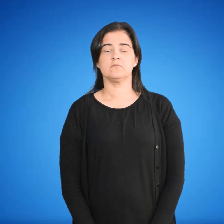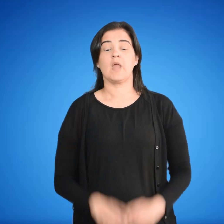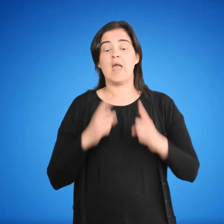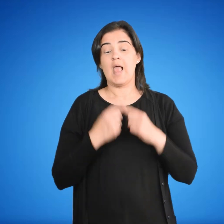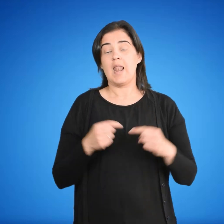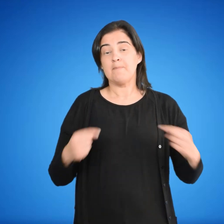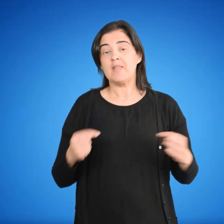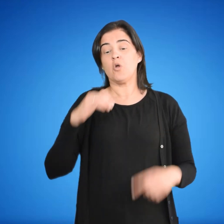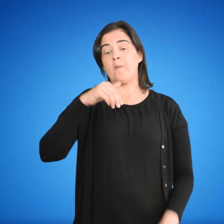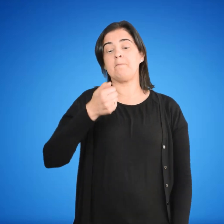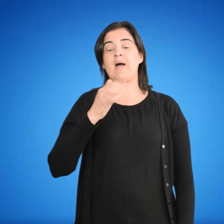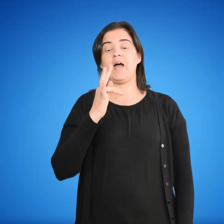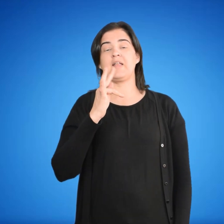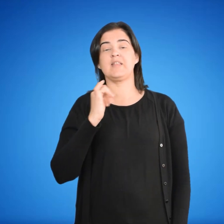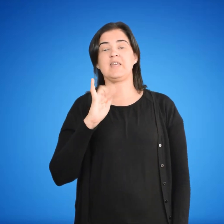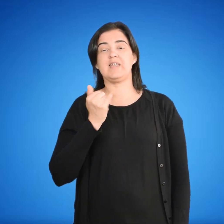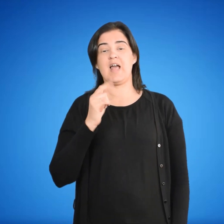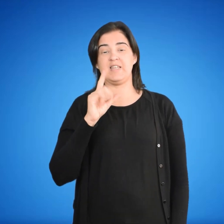Elementos del materialismo histórico